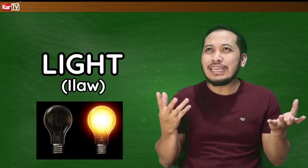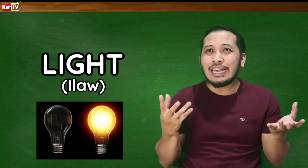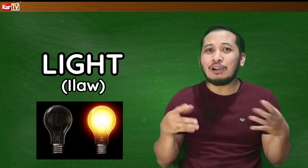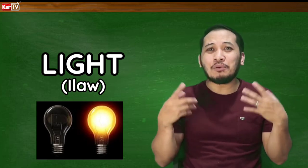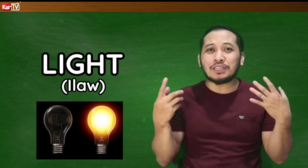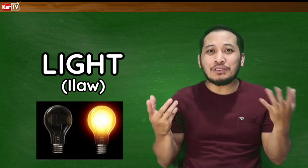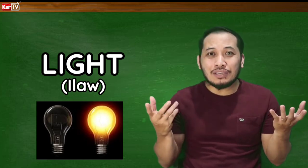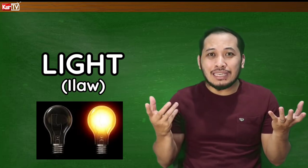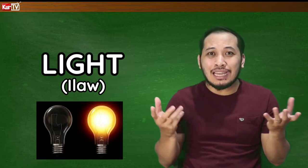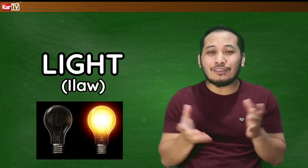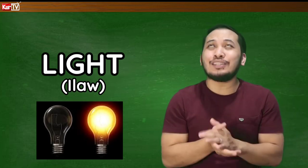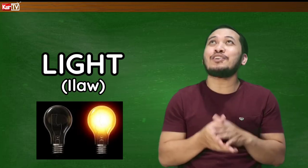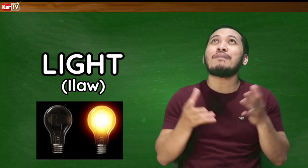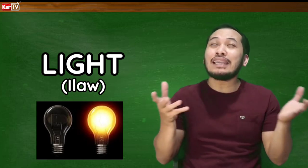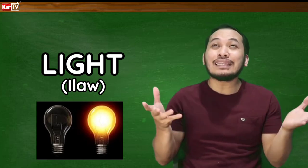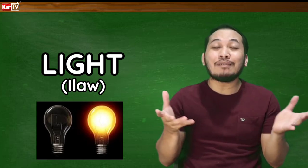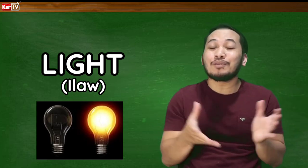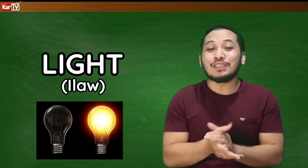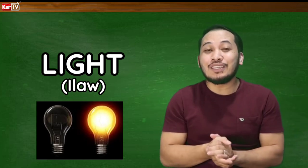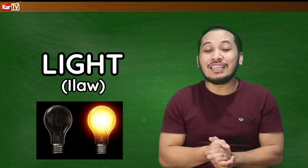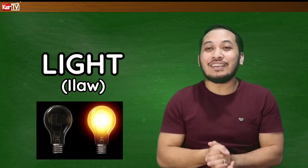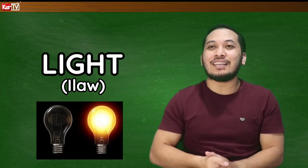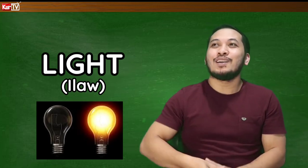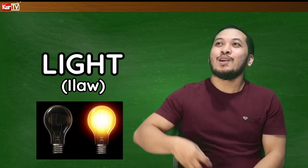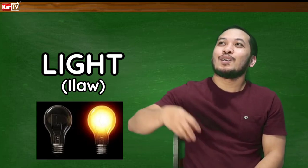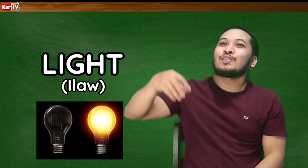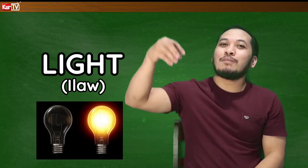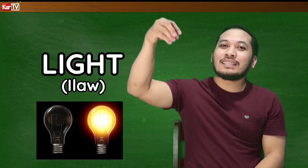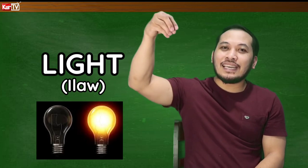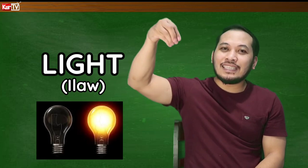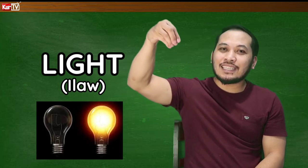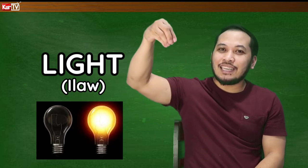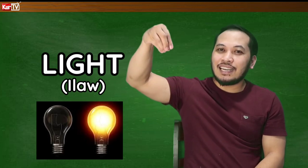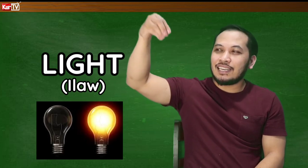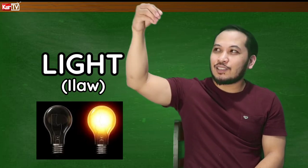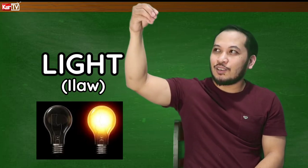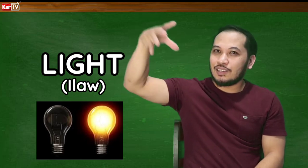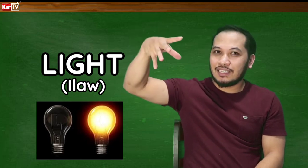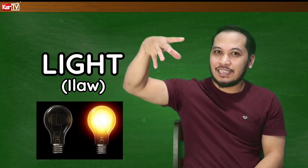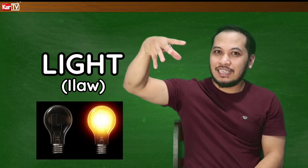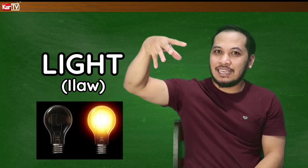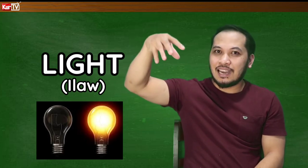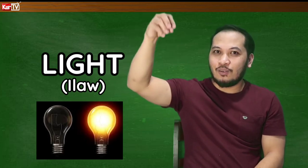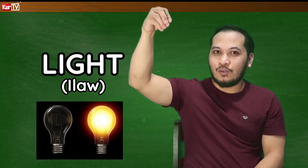ilaw, buksan nyo yung ilaw, hindi ko makita, buksan yung ilaw yan. So, mag-sentence kayo ng ganito, ilaw.